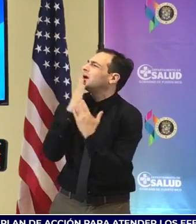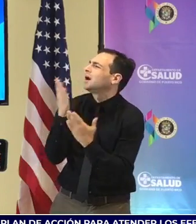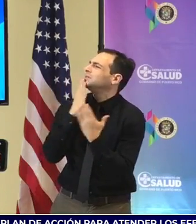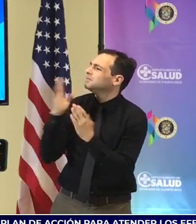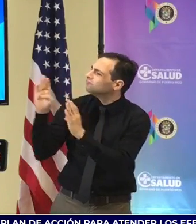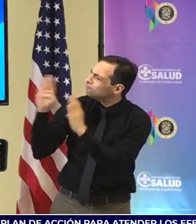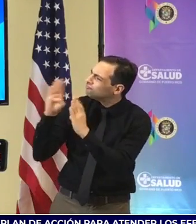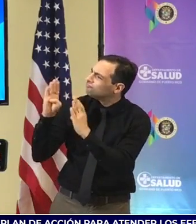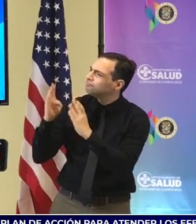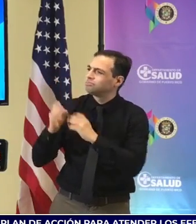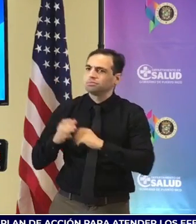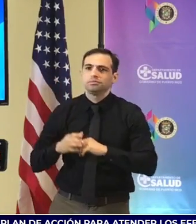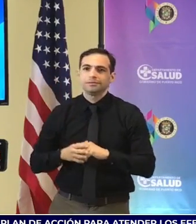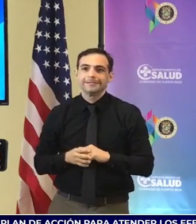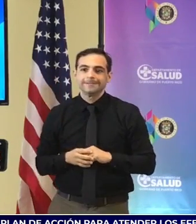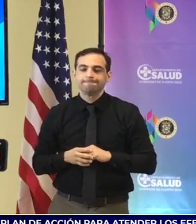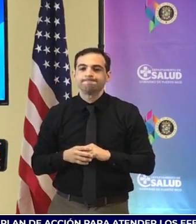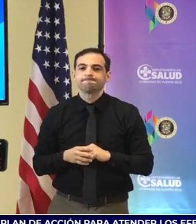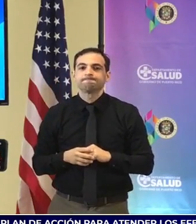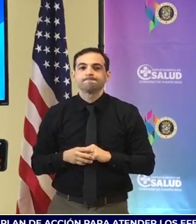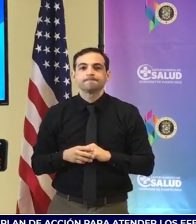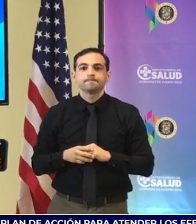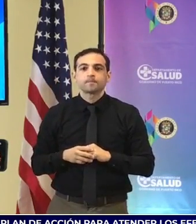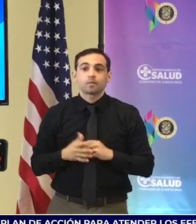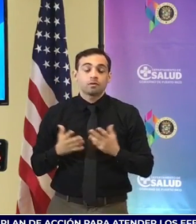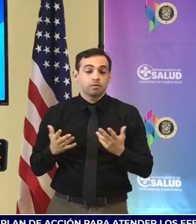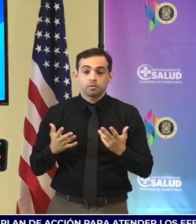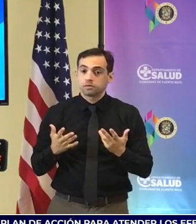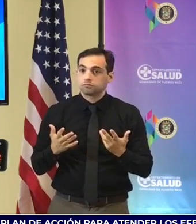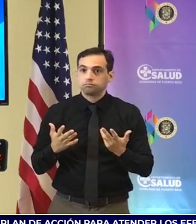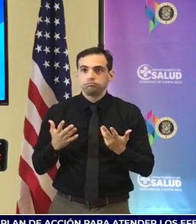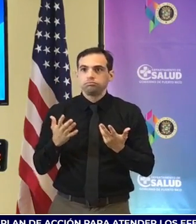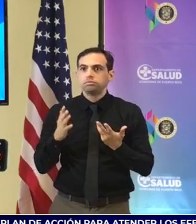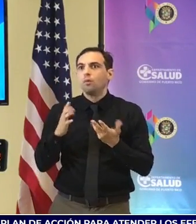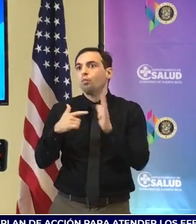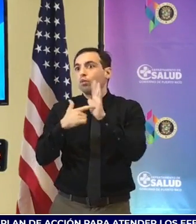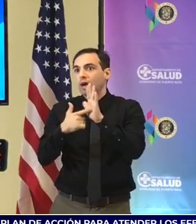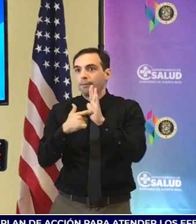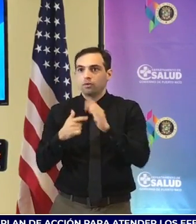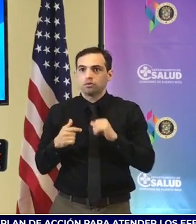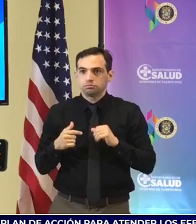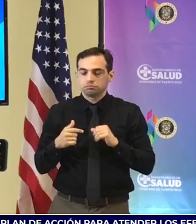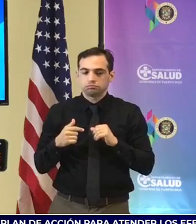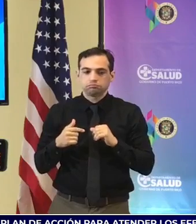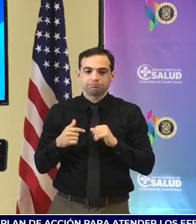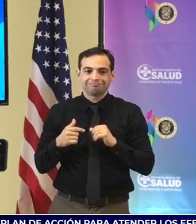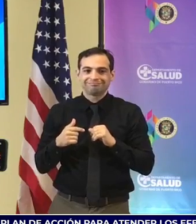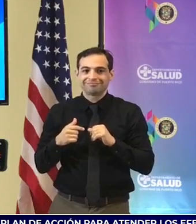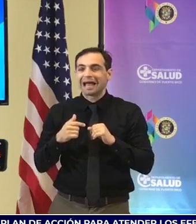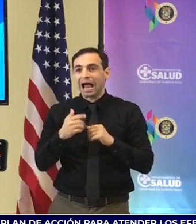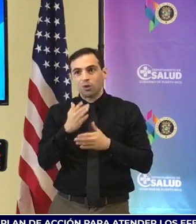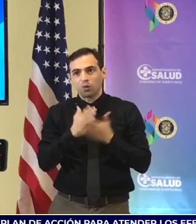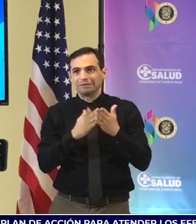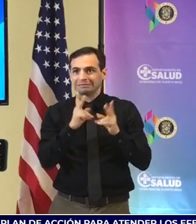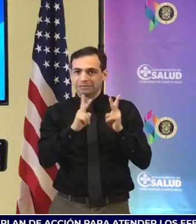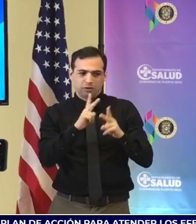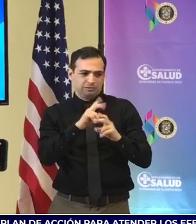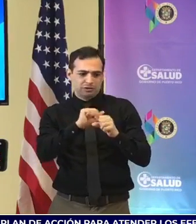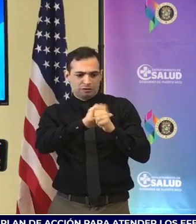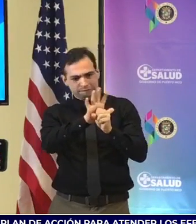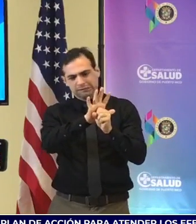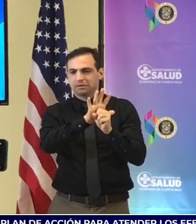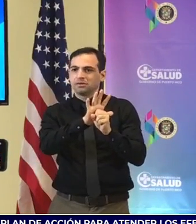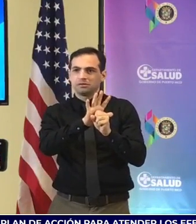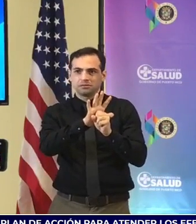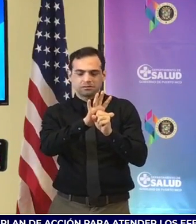podamos dar este tipo de cuidado a una área tan específica como son las secuelas de los pacientes que han